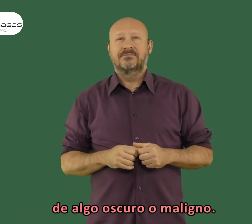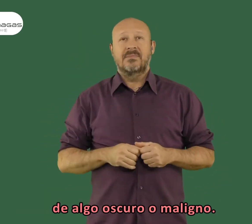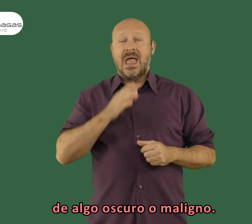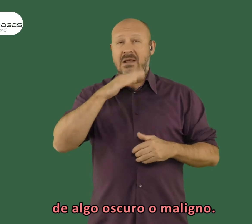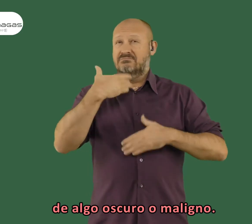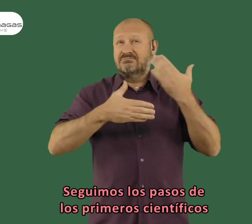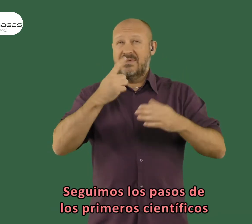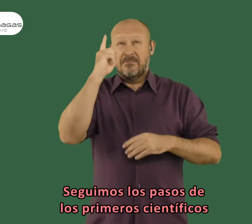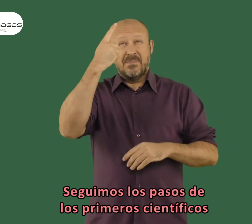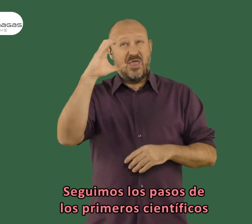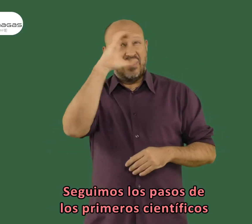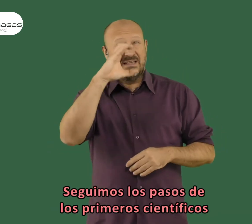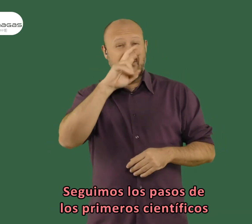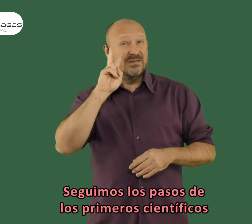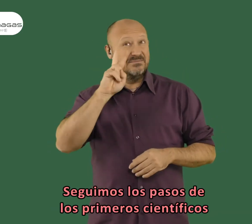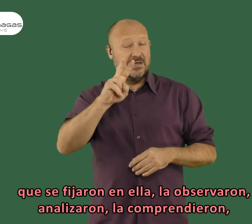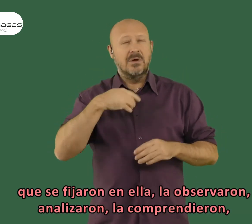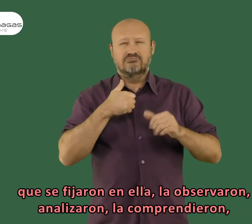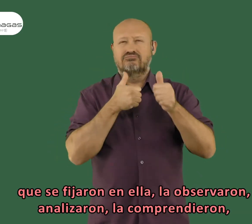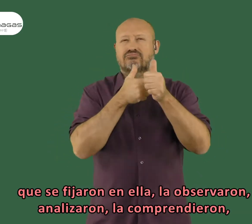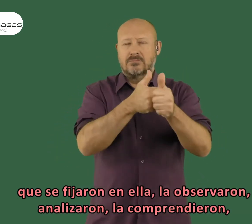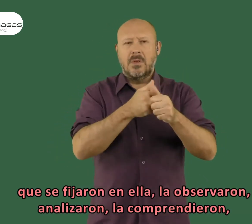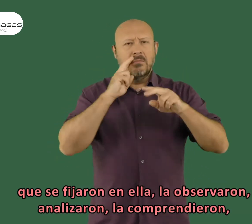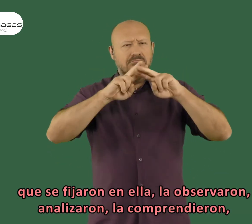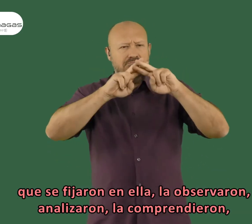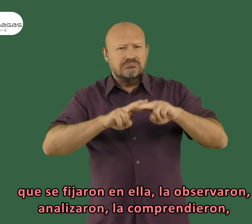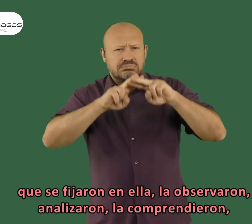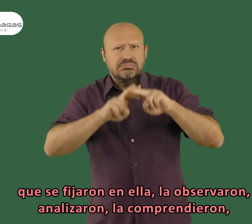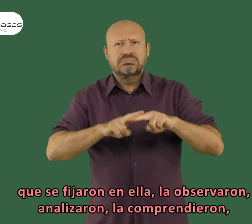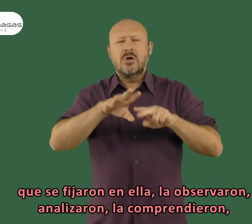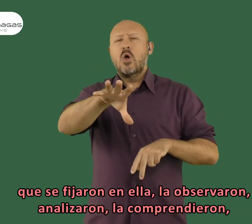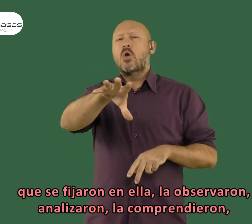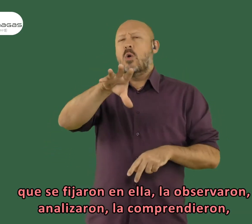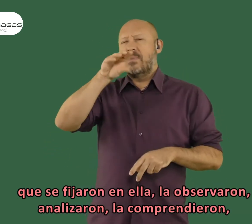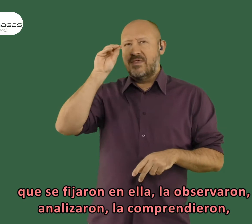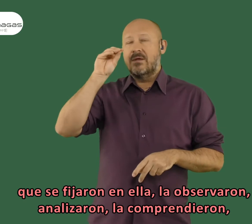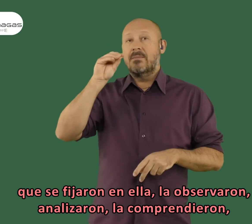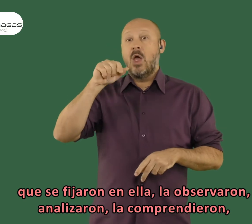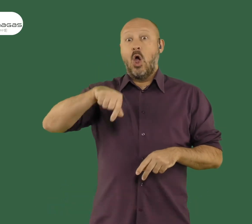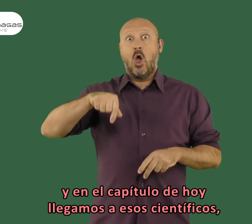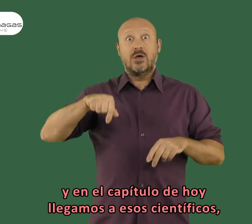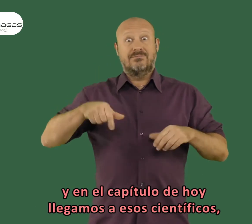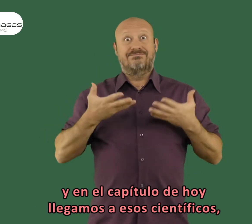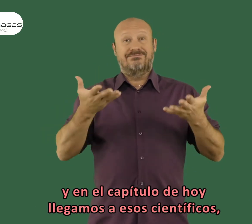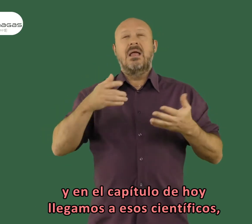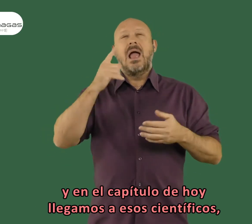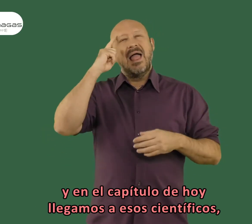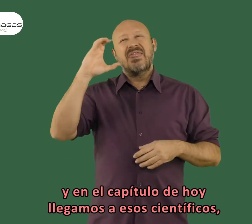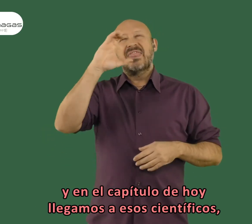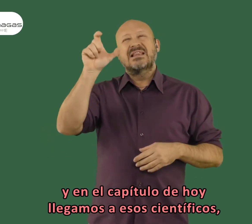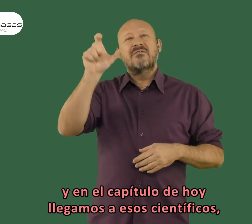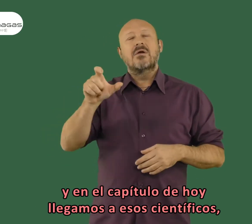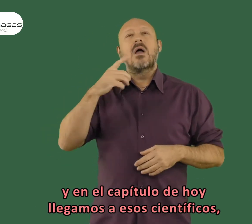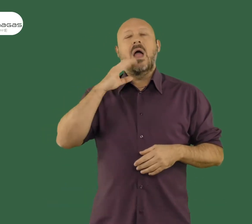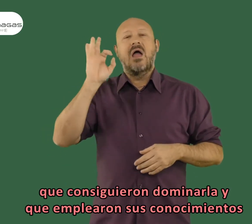oscuro o maligno. Seguimos los pasos de los primeros científicos que se fijaron en ella, la observaron, analizaron, la comprendieron, y en el capítulo de hoy